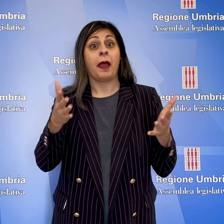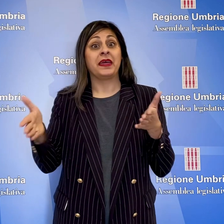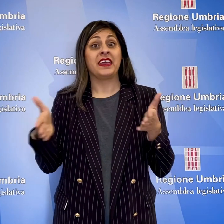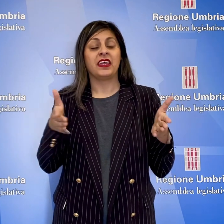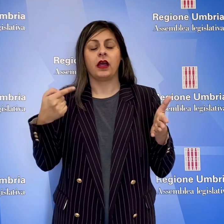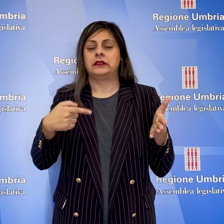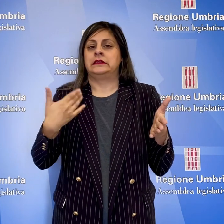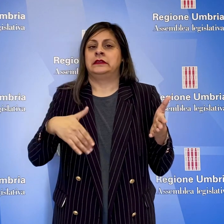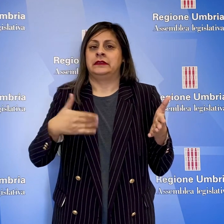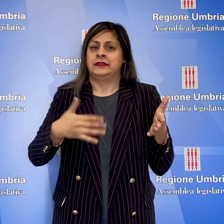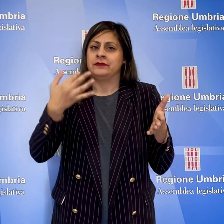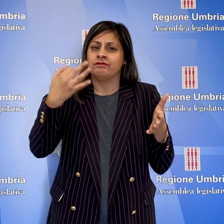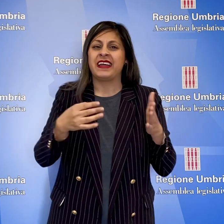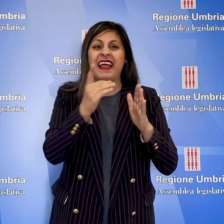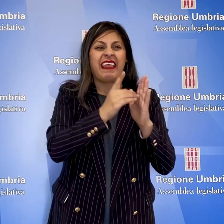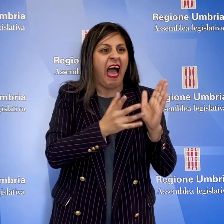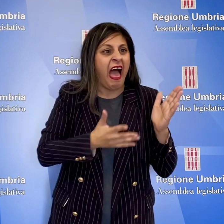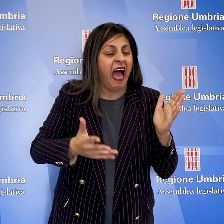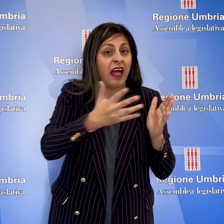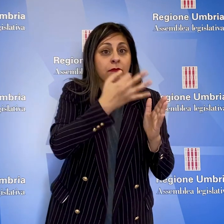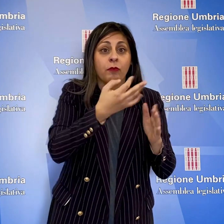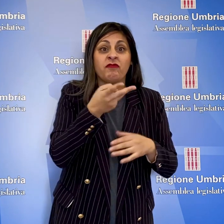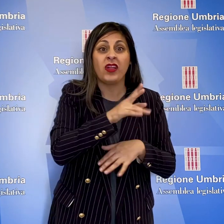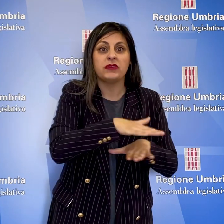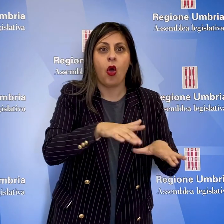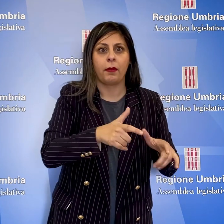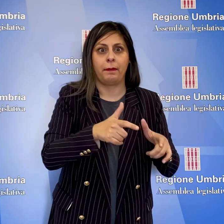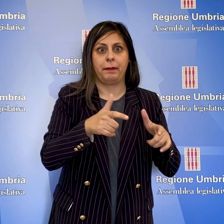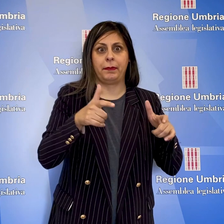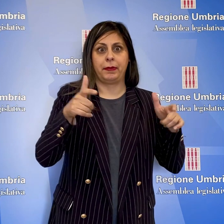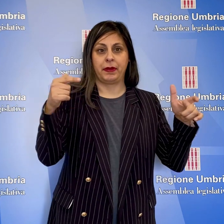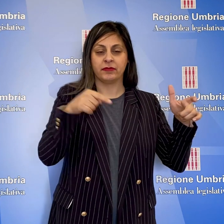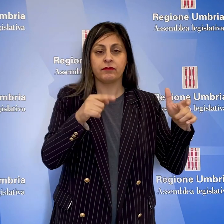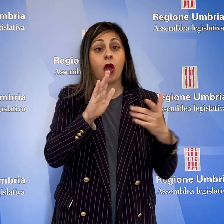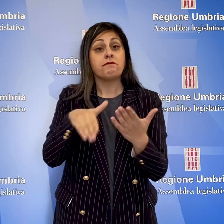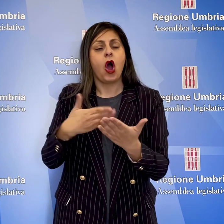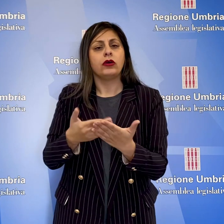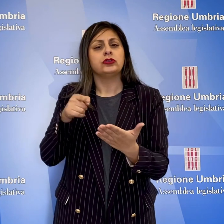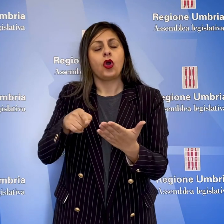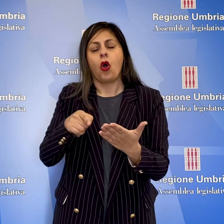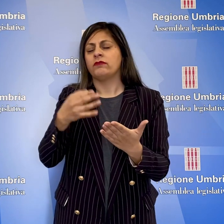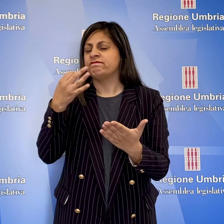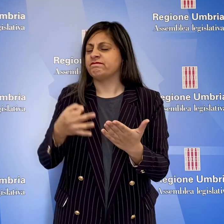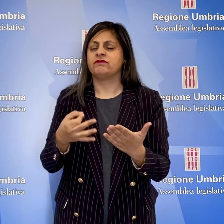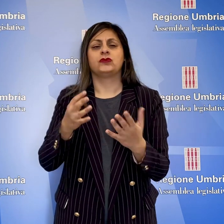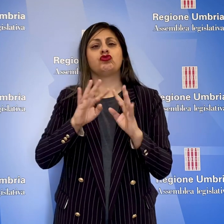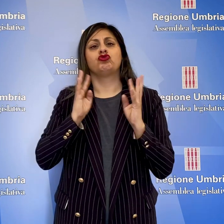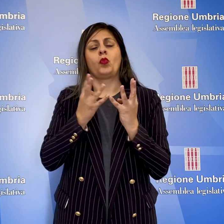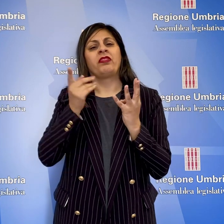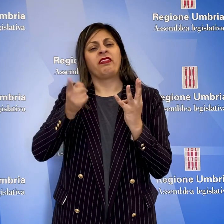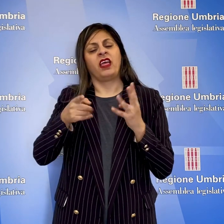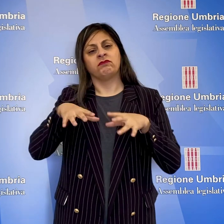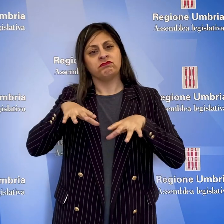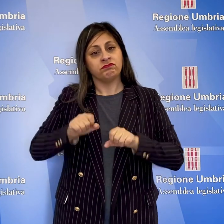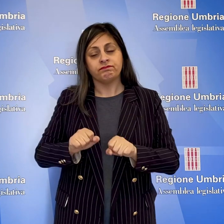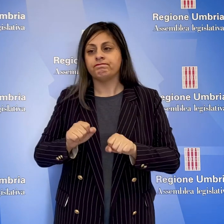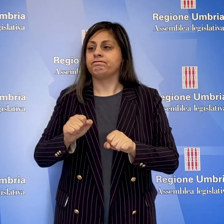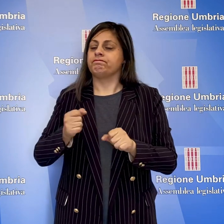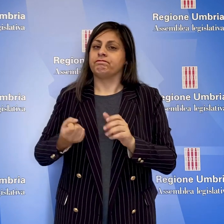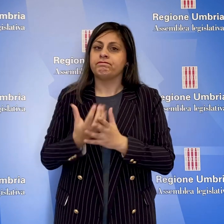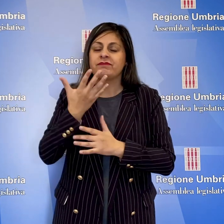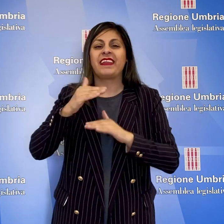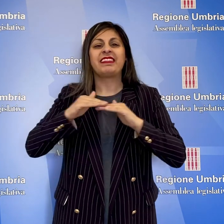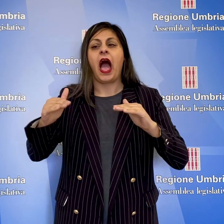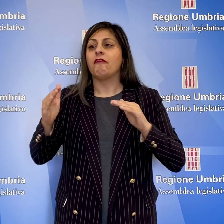pandemia si sia verificato un aumento dei dati legati all'abuso sui minori. La mozione impegna dunque la Giunta a prevedere tra l'altro